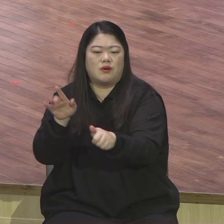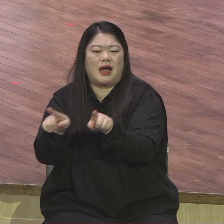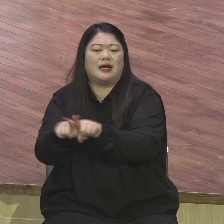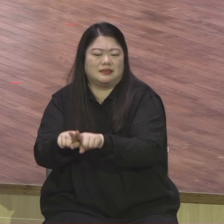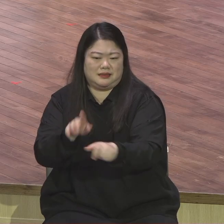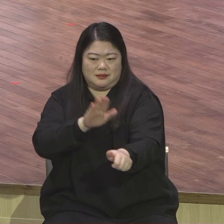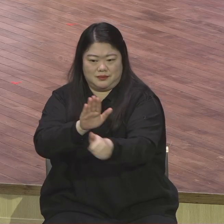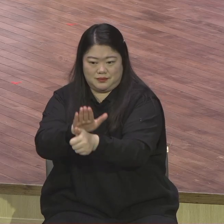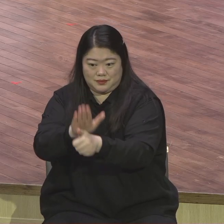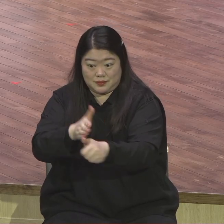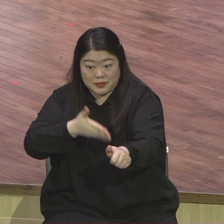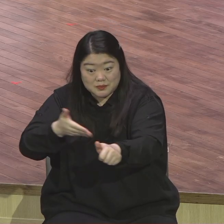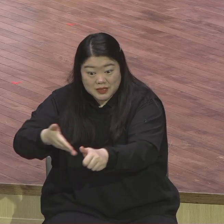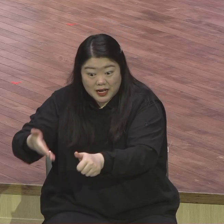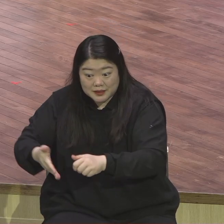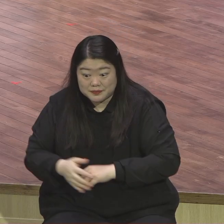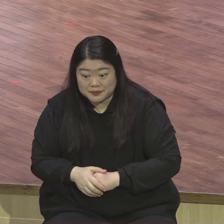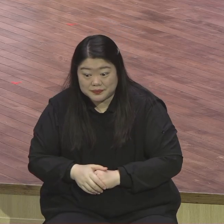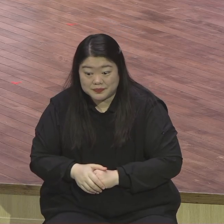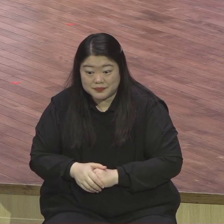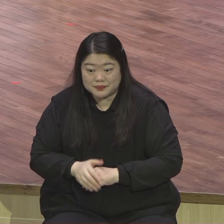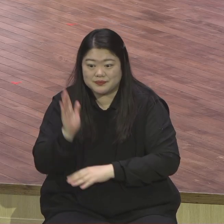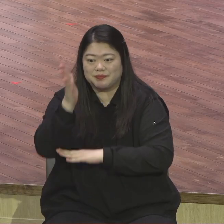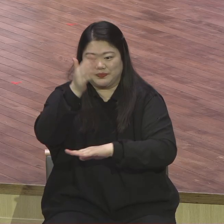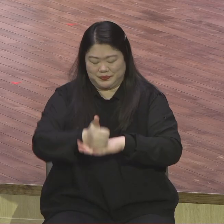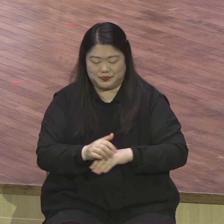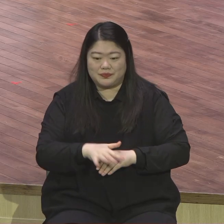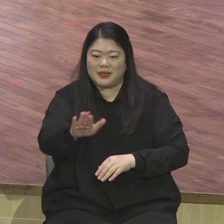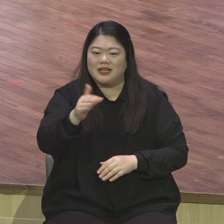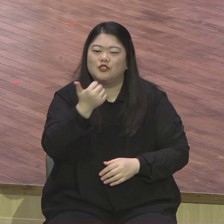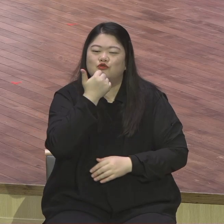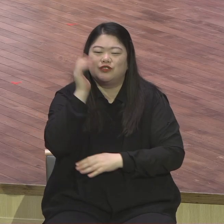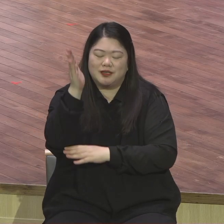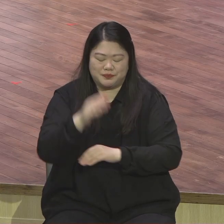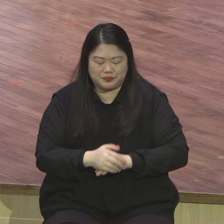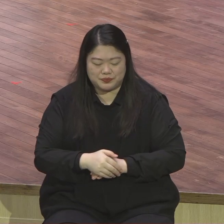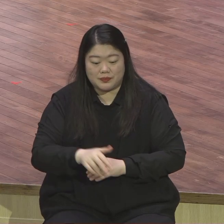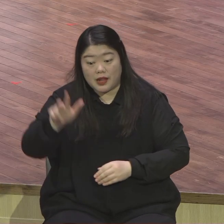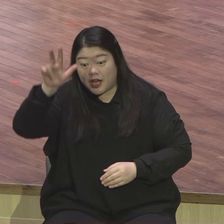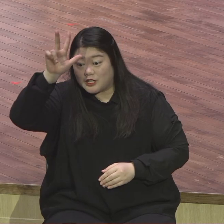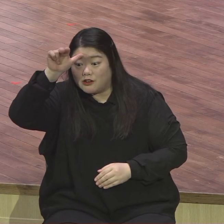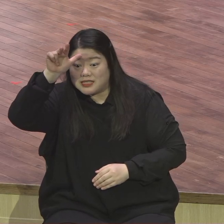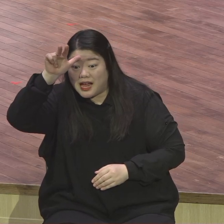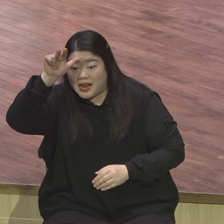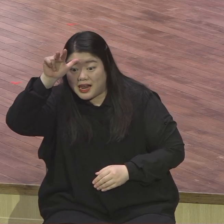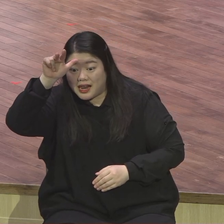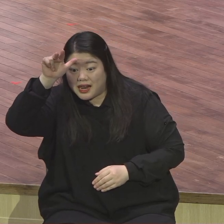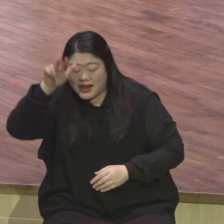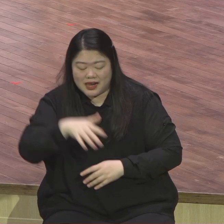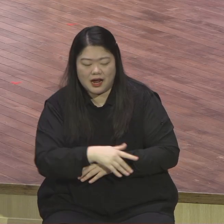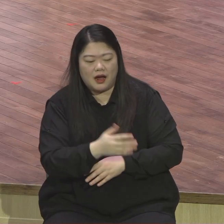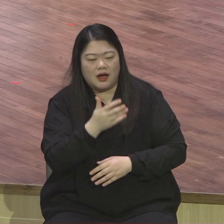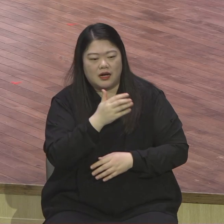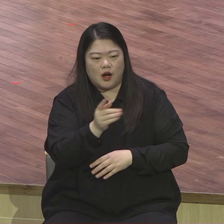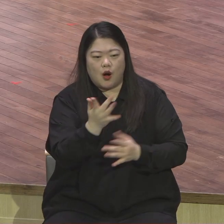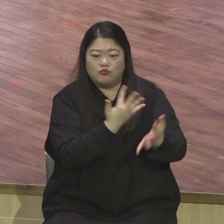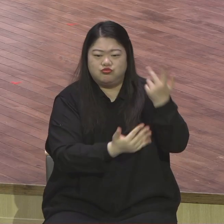경찰관과 소방관이 서로 싸우면 누가 이길 것 같아요 온난 생각하면 강도 잡는